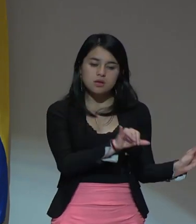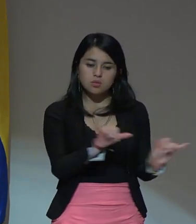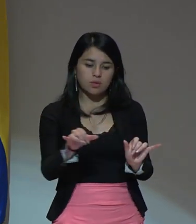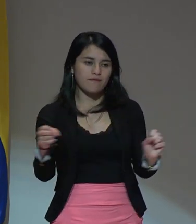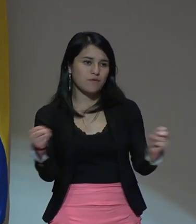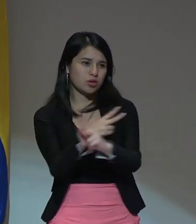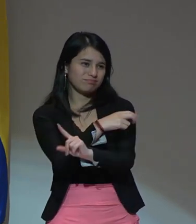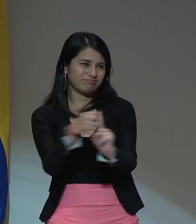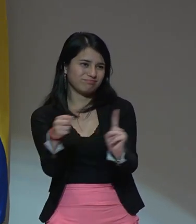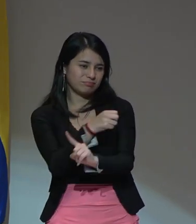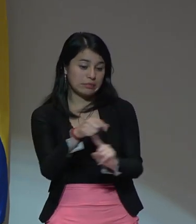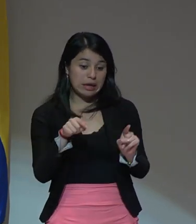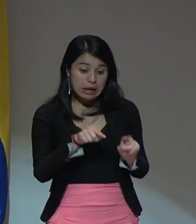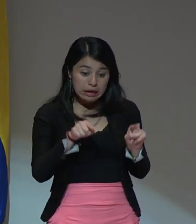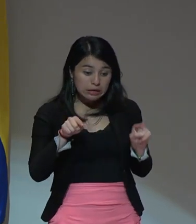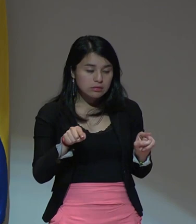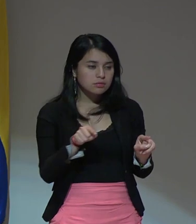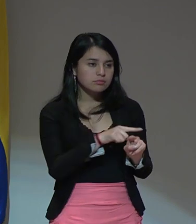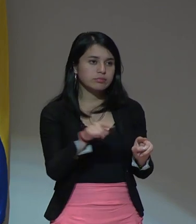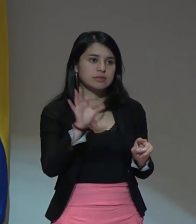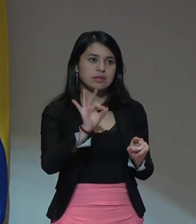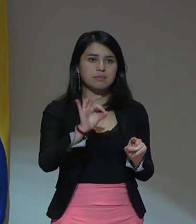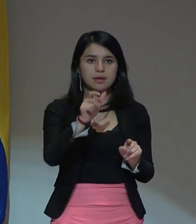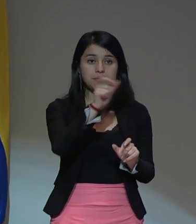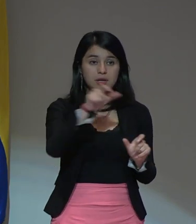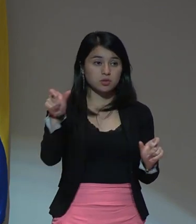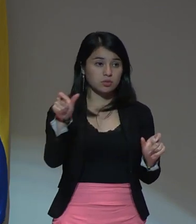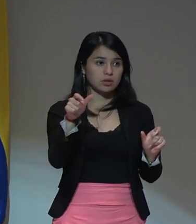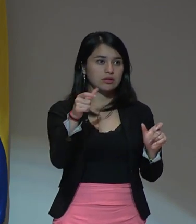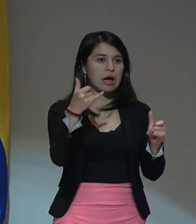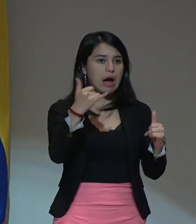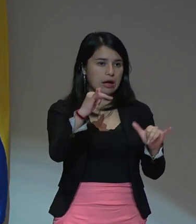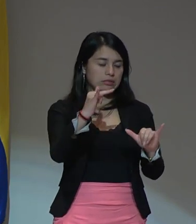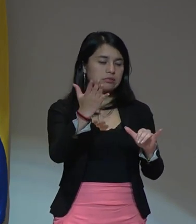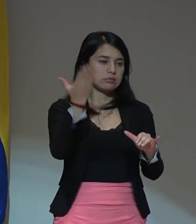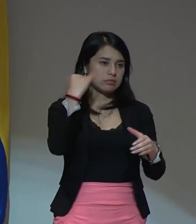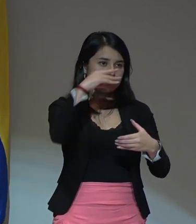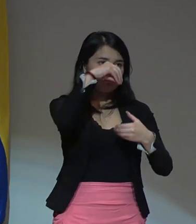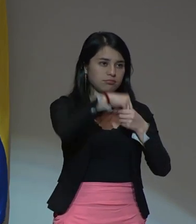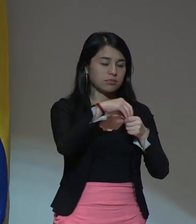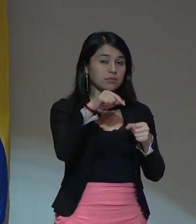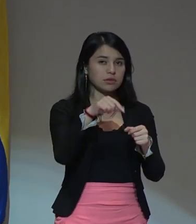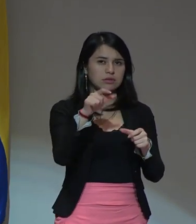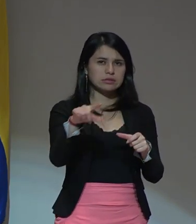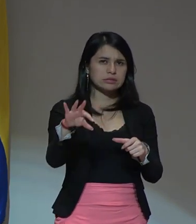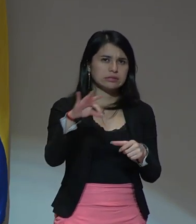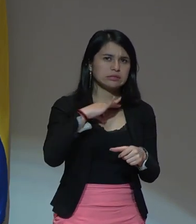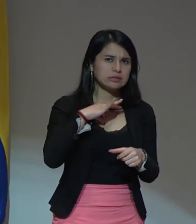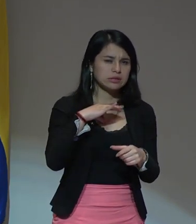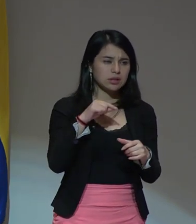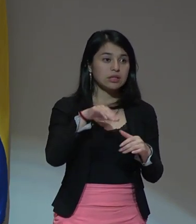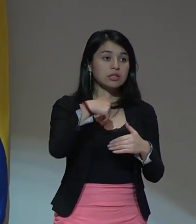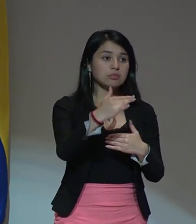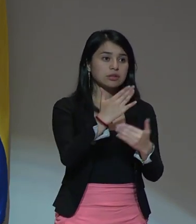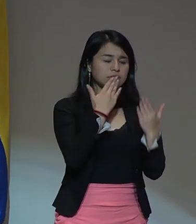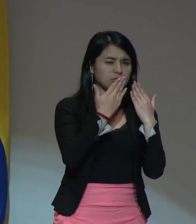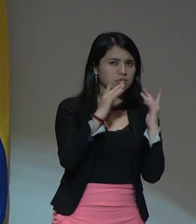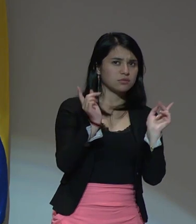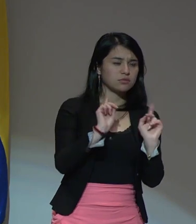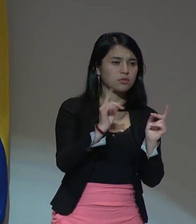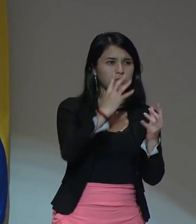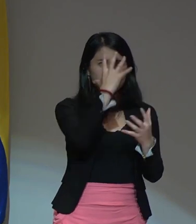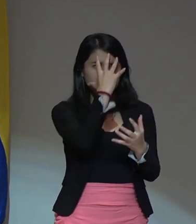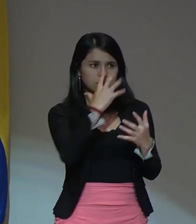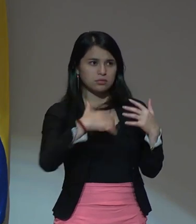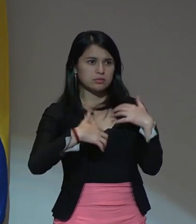física dejaron marcas en la persona que se convierten en desconfianza, vergüenza y